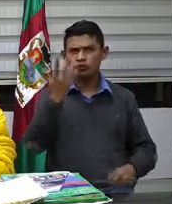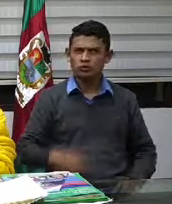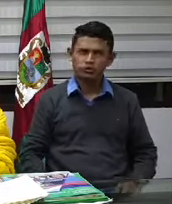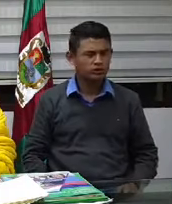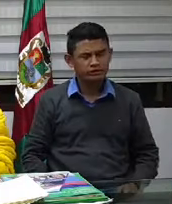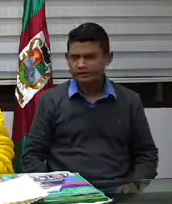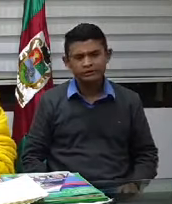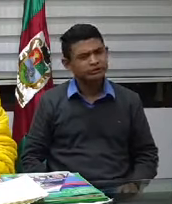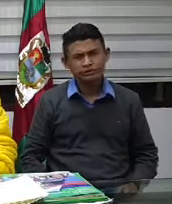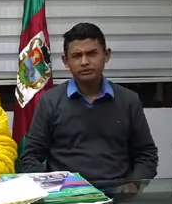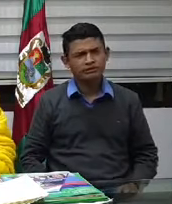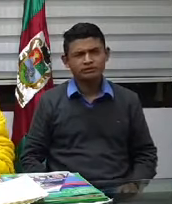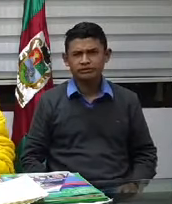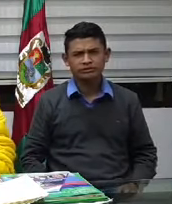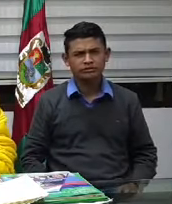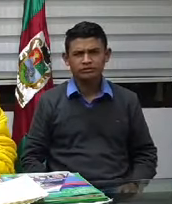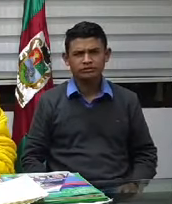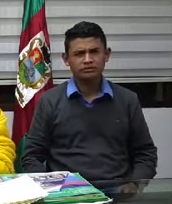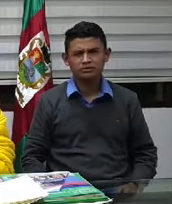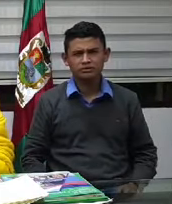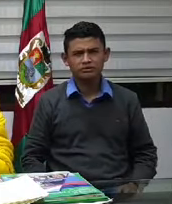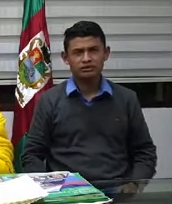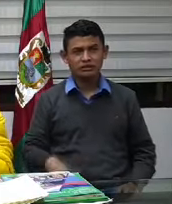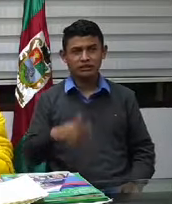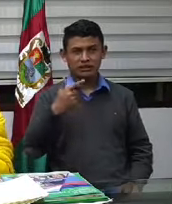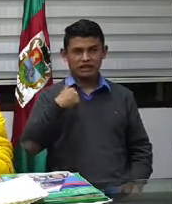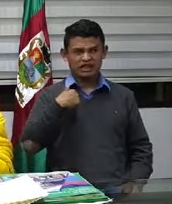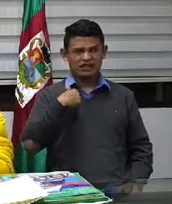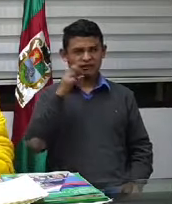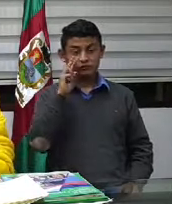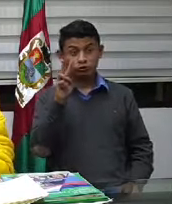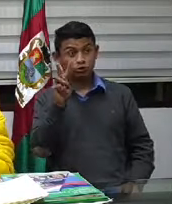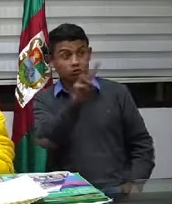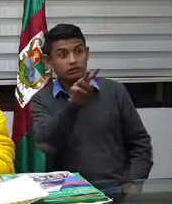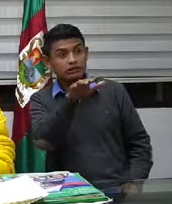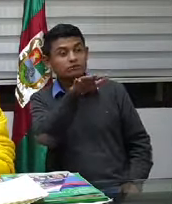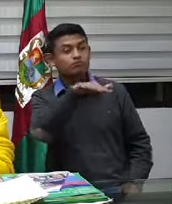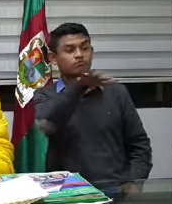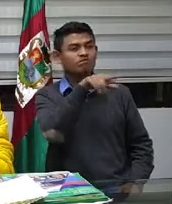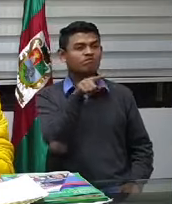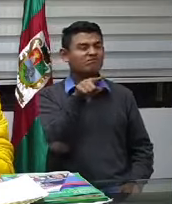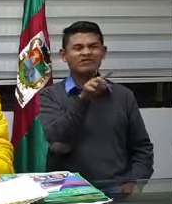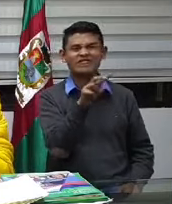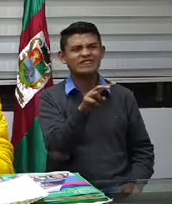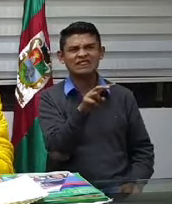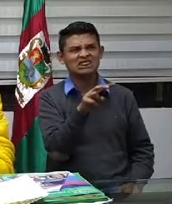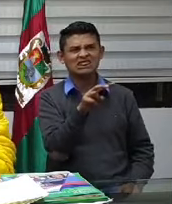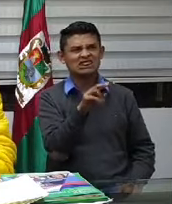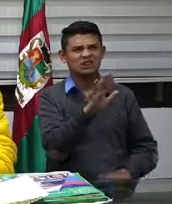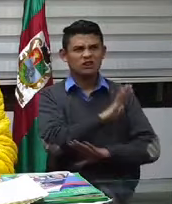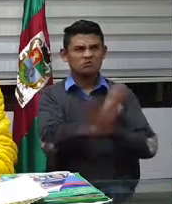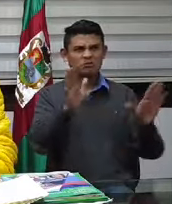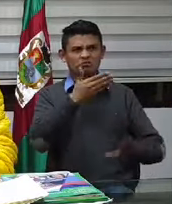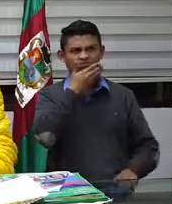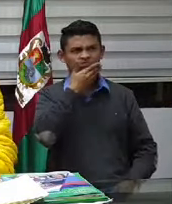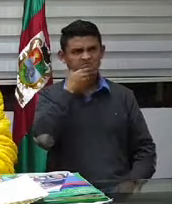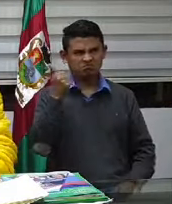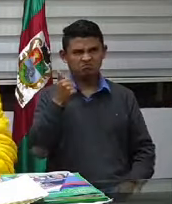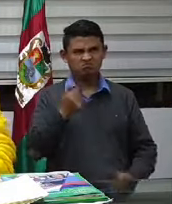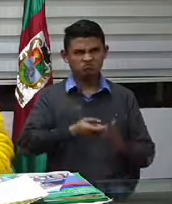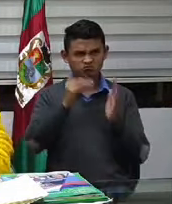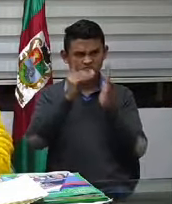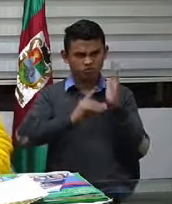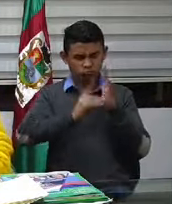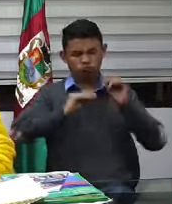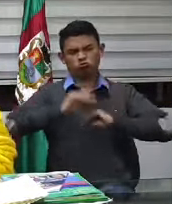Entonces, por eso, este decreto del colegio me va a hacer referencia no tanto a la parte normativa, sino a los grandes cambios que le vamos